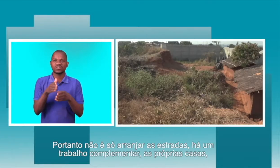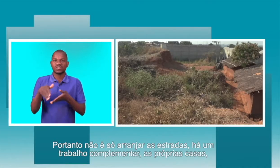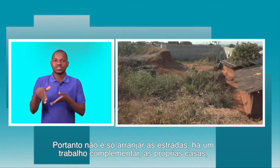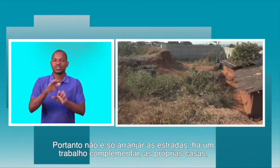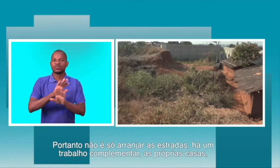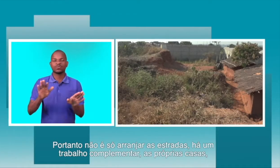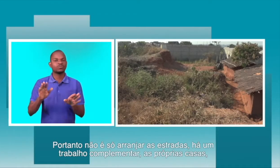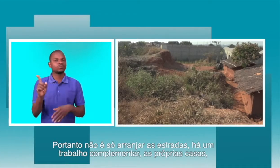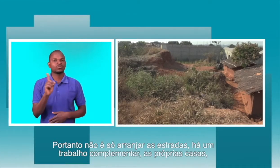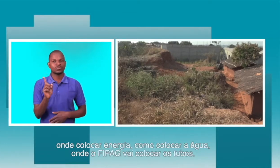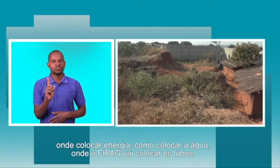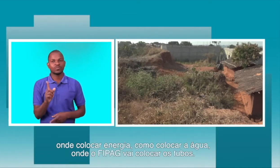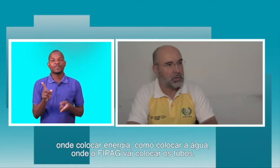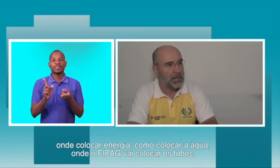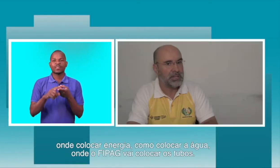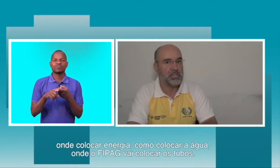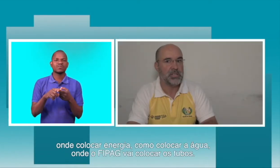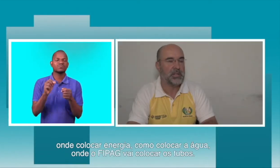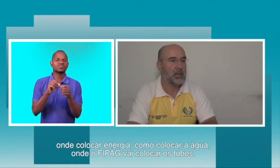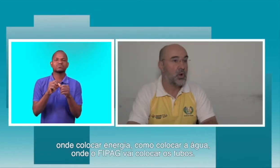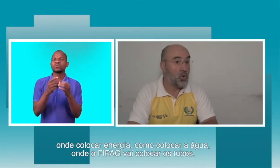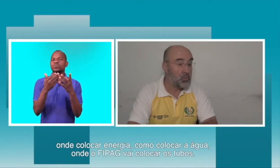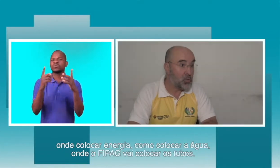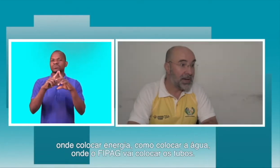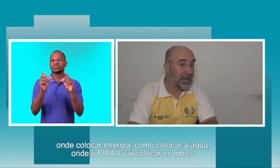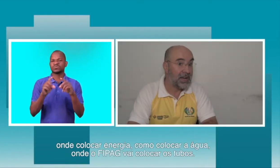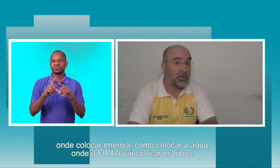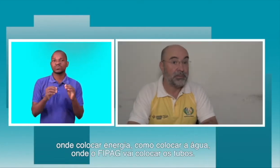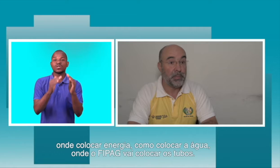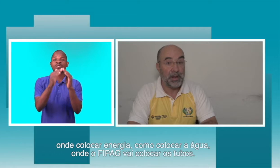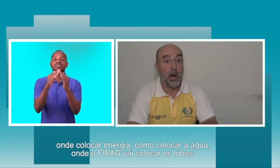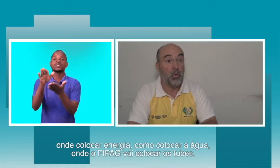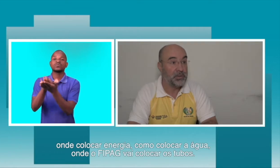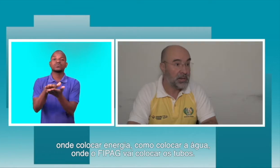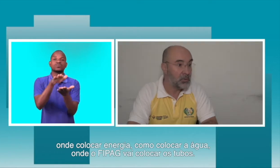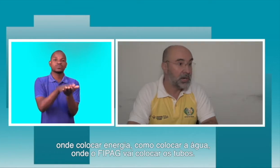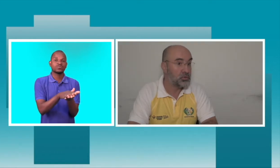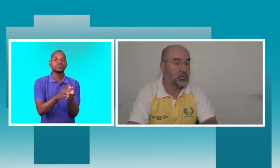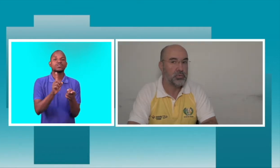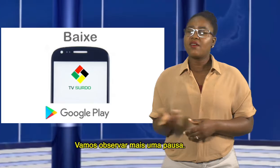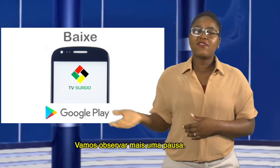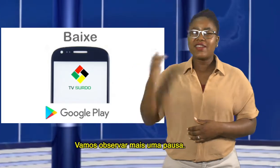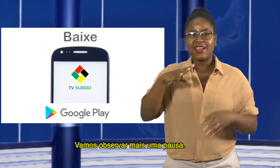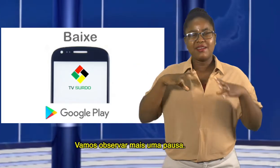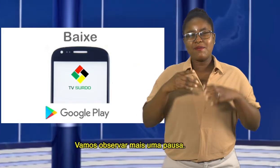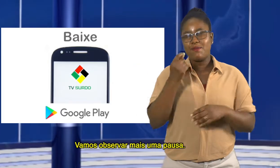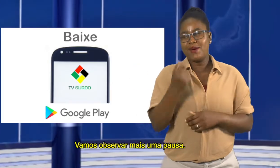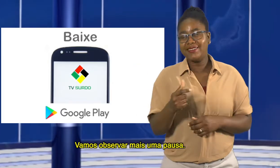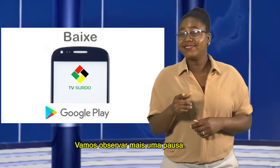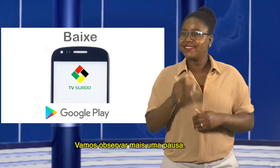casas, aonde colocar as casas, aonde colocar a energia, como colocar a água, a FIPAG, aonde vai colocar os tubos. Vamos observar mais uma pausa.